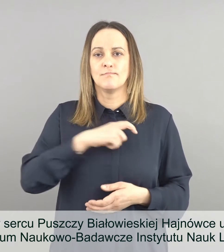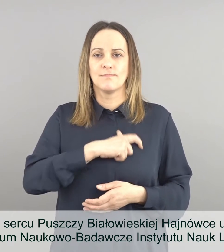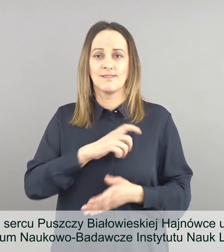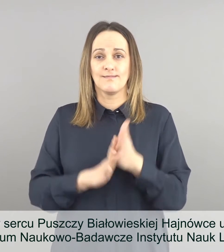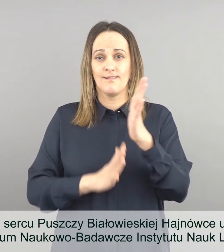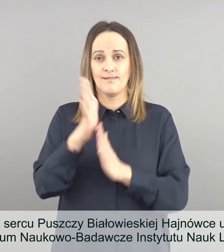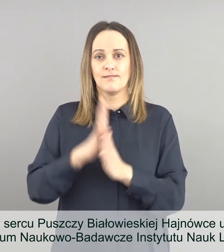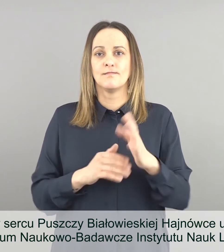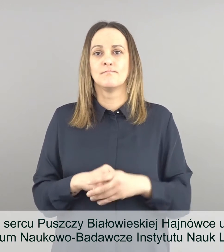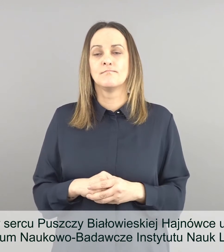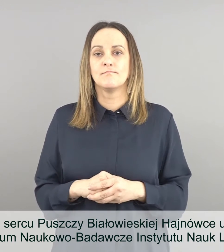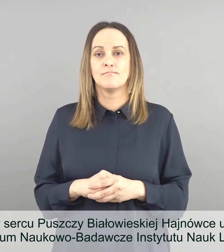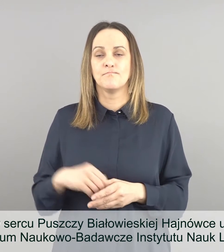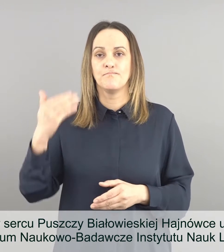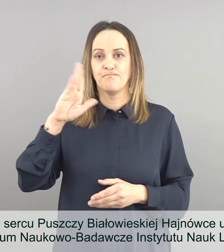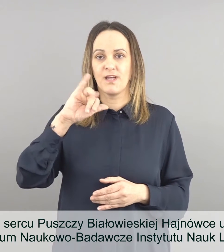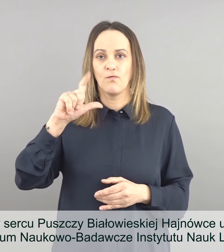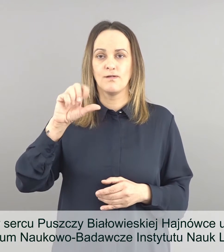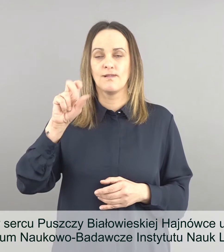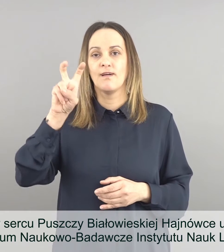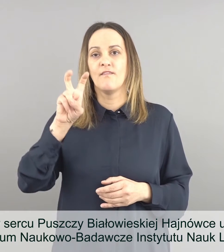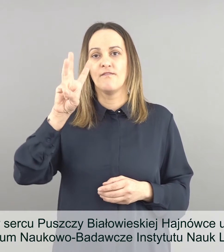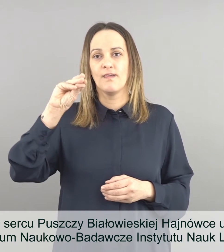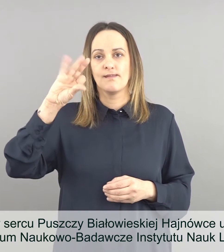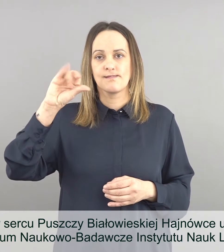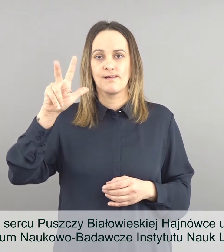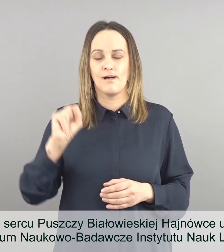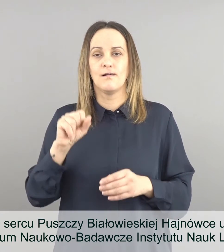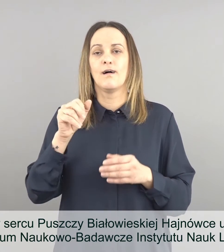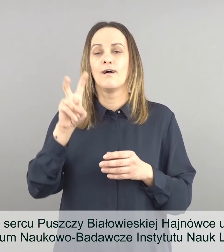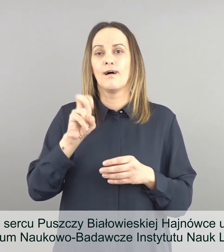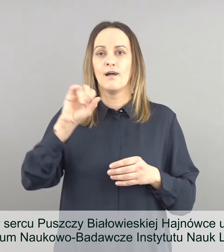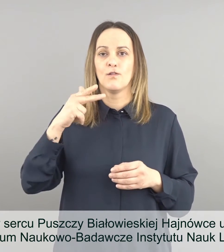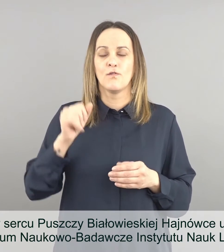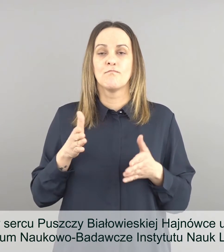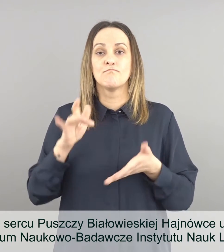Hajnówce uczelnia prowadzi Centrum Naukowo-Badawcze Instytutu Nauk Leśnych.